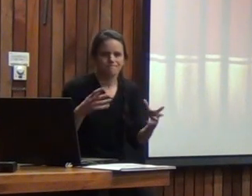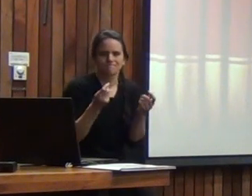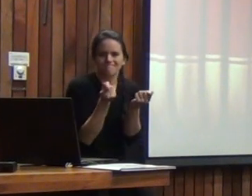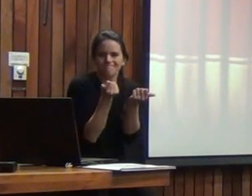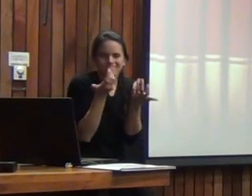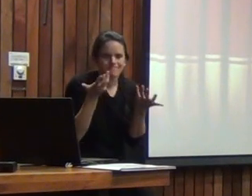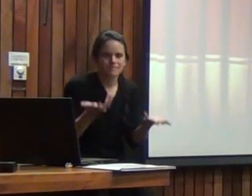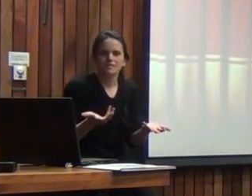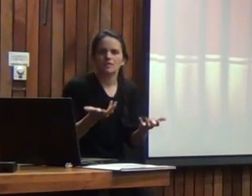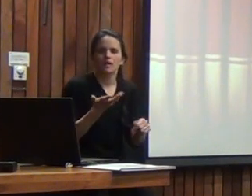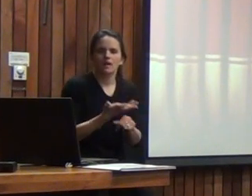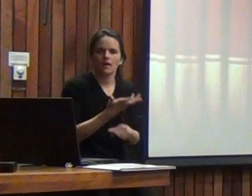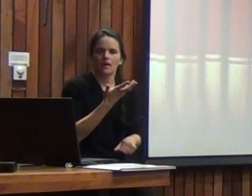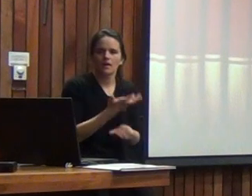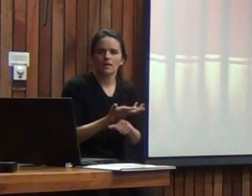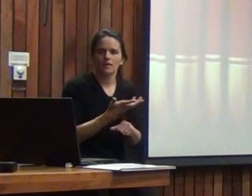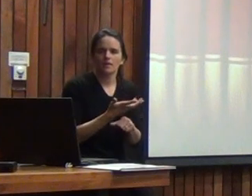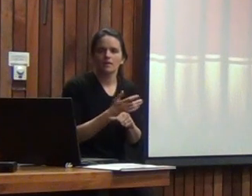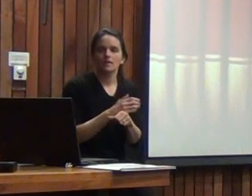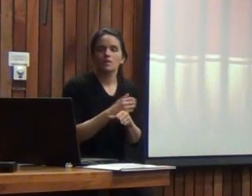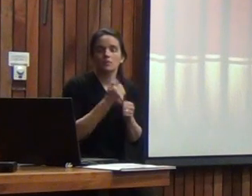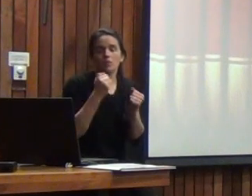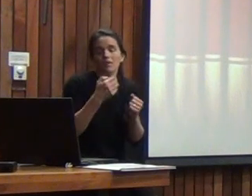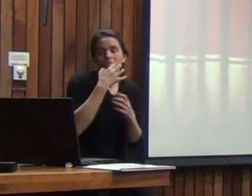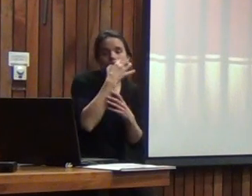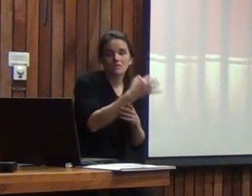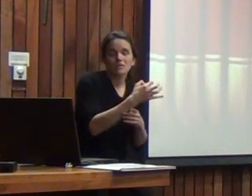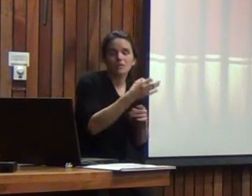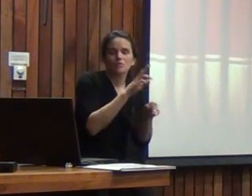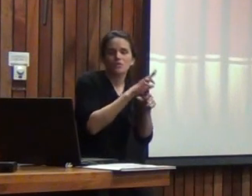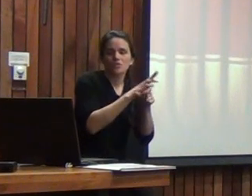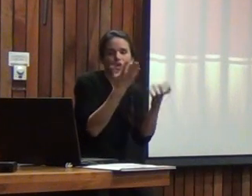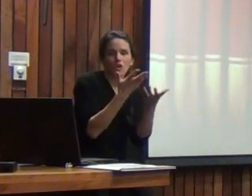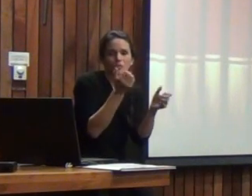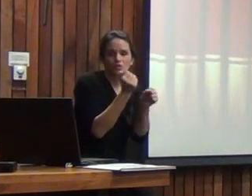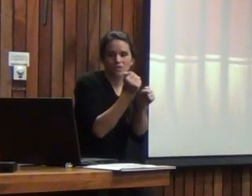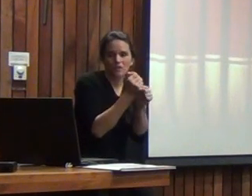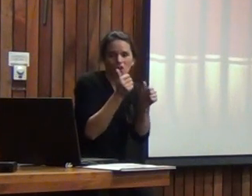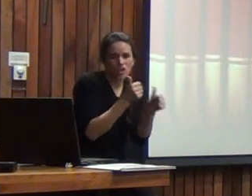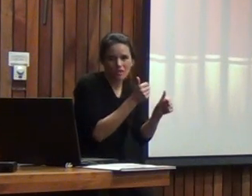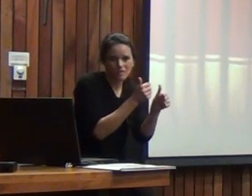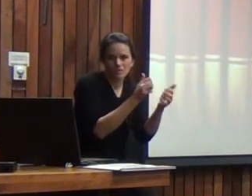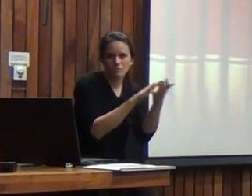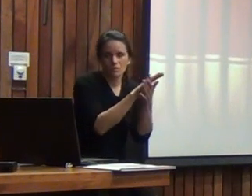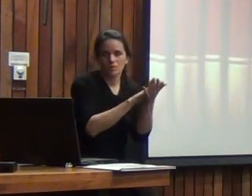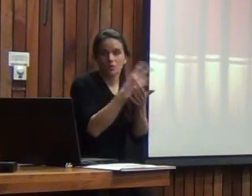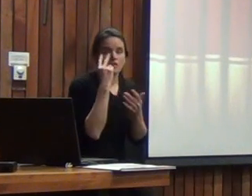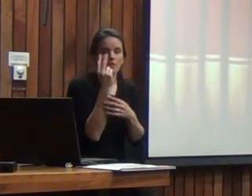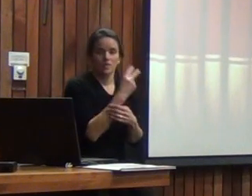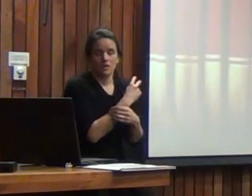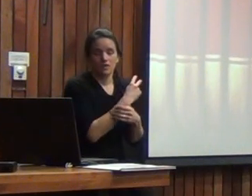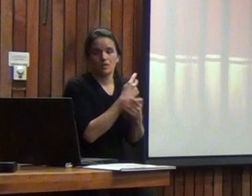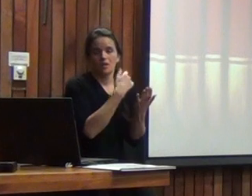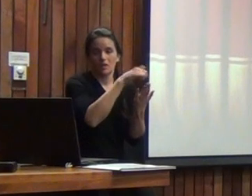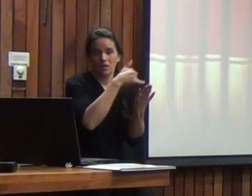a lo que digamos al consejo entre comillas que le pueden dar a los profesores o sea tuviste incluso en los índices